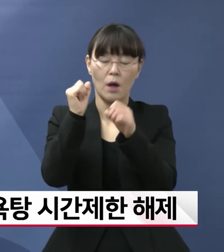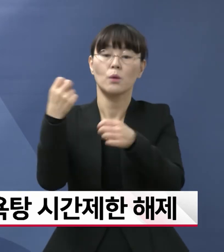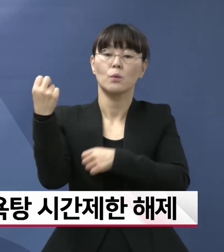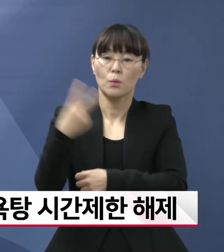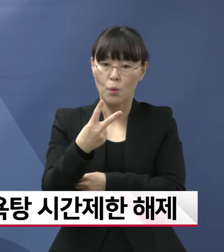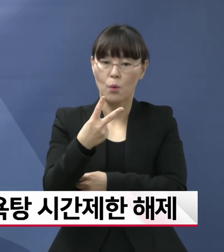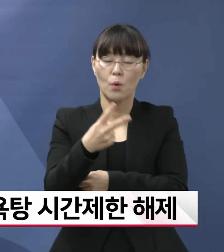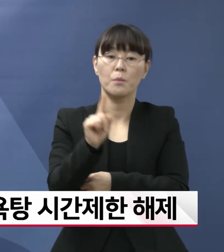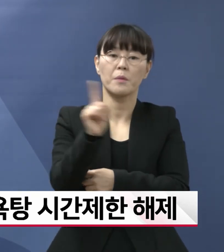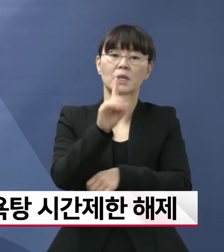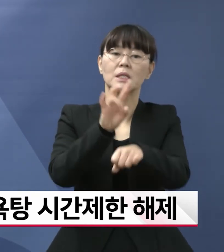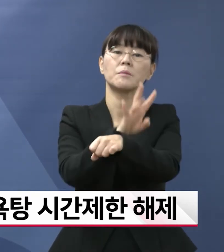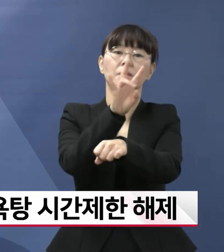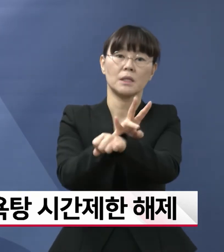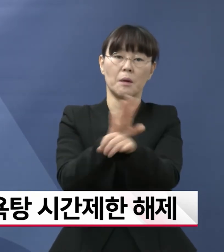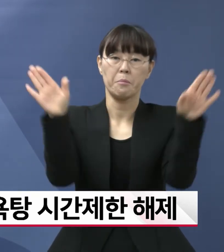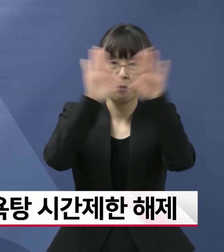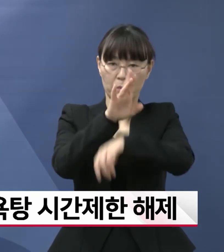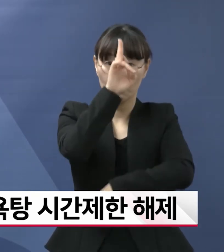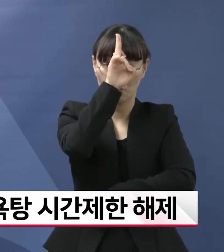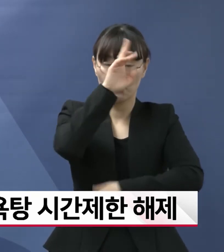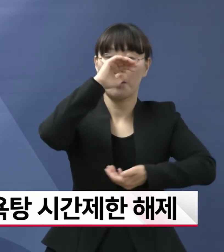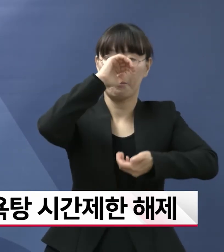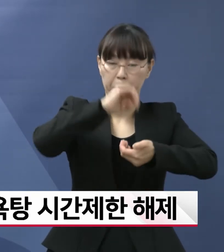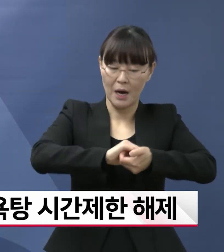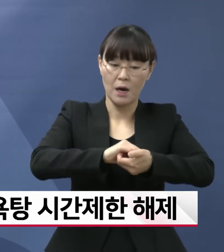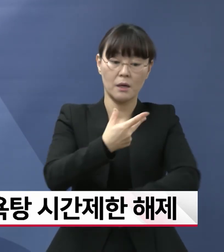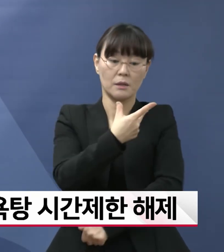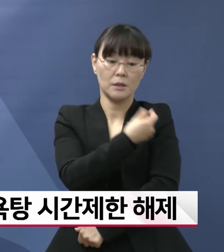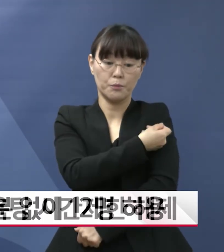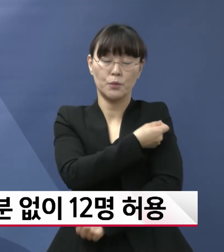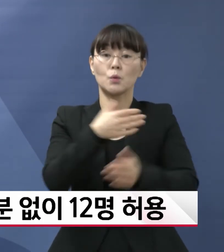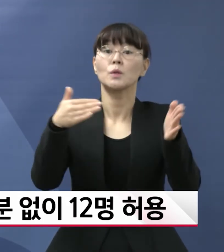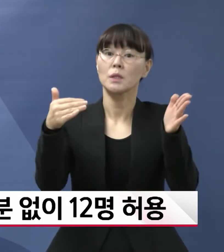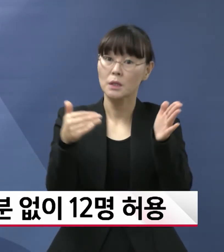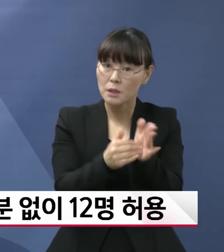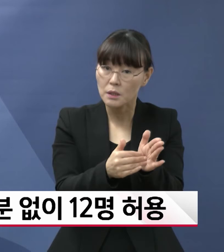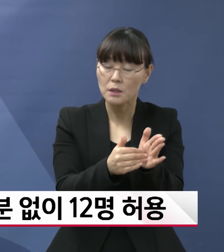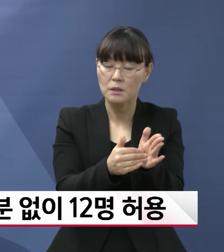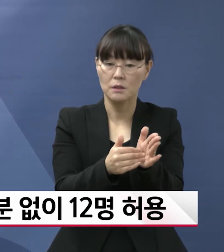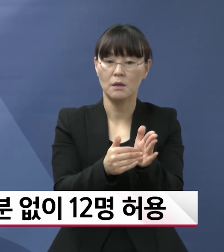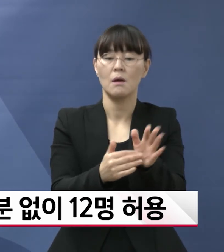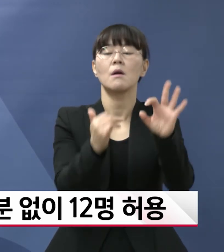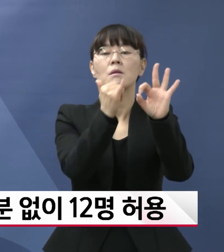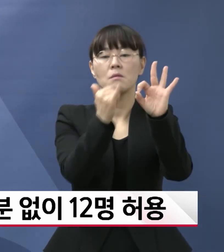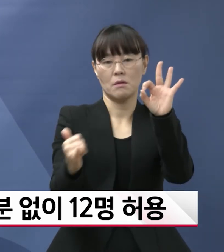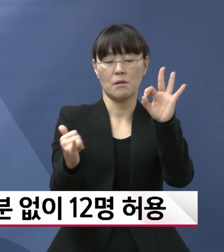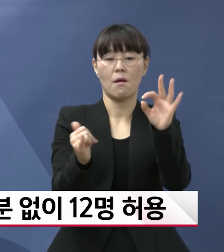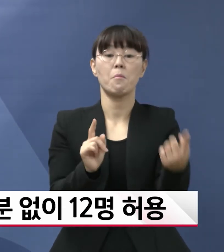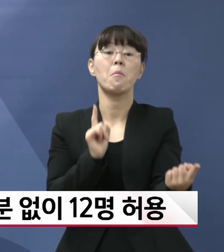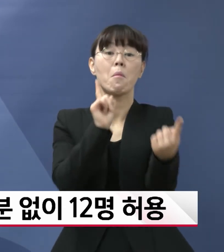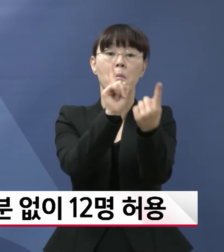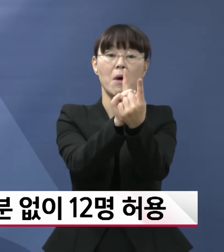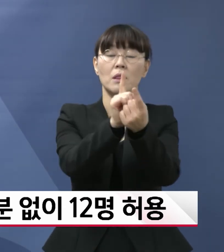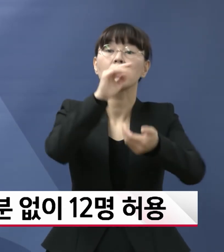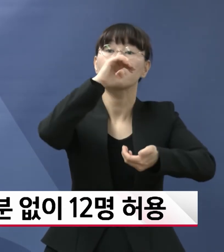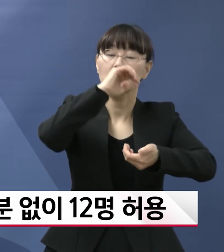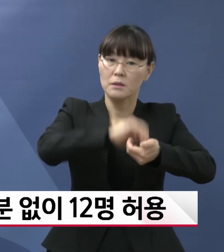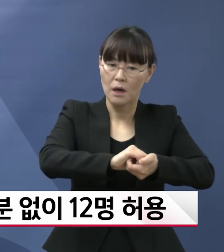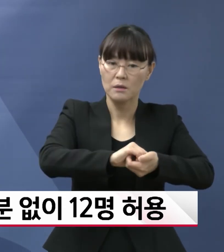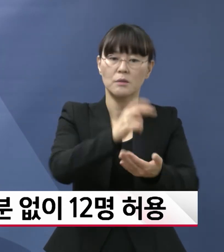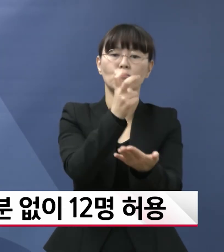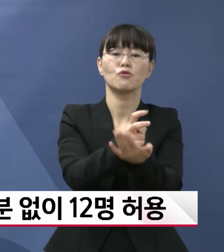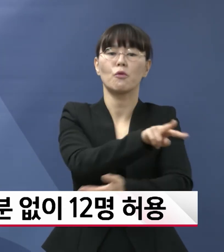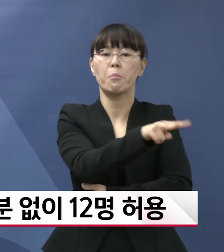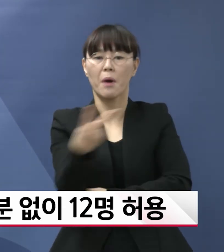24시까지 완화합니다. 기존 접종 완료자를 포함하여 10명까지 사적 모임 허용하던 것을